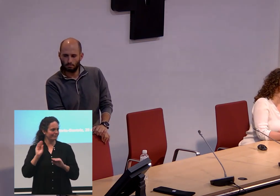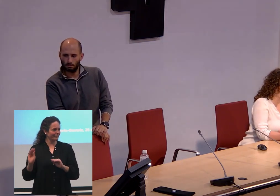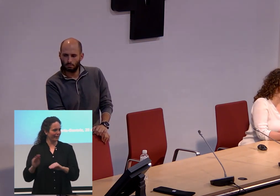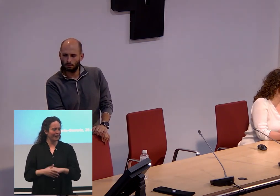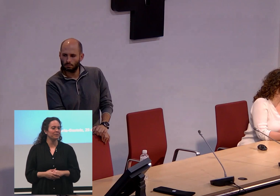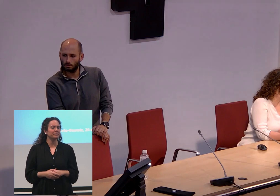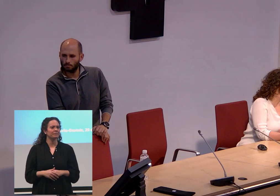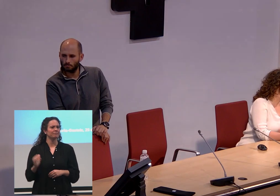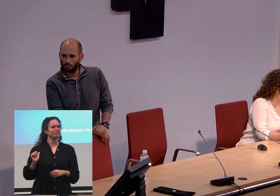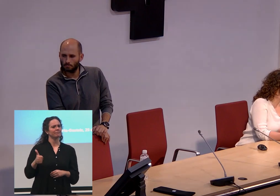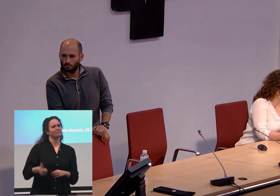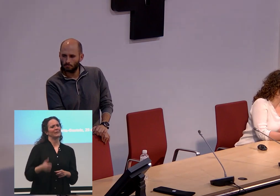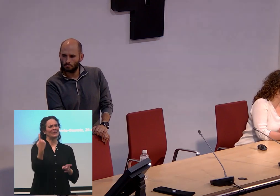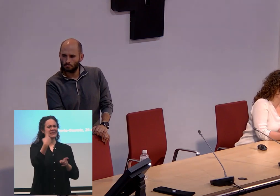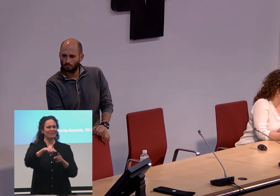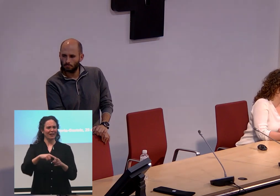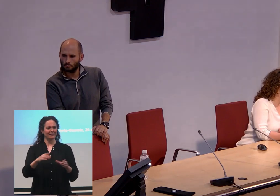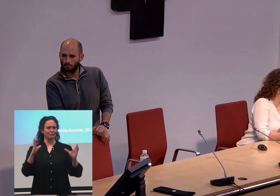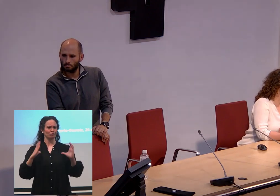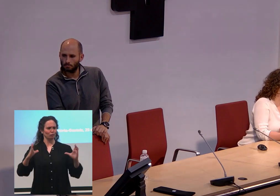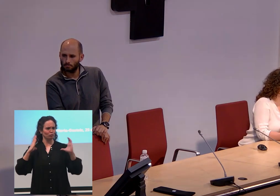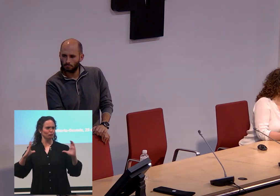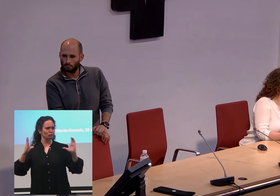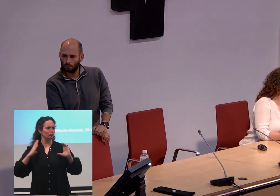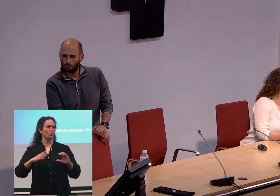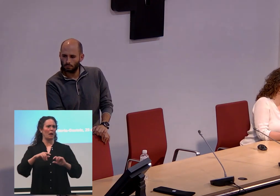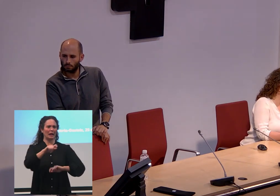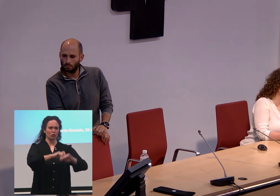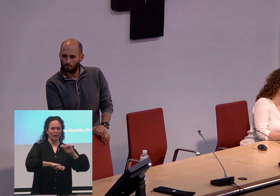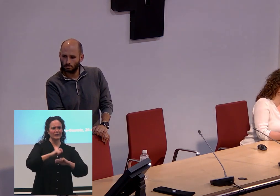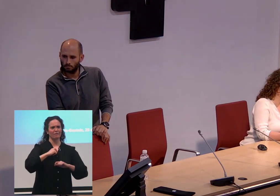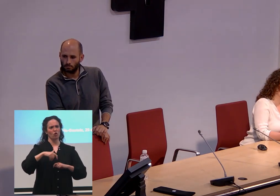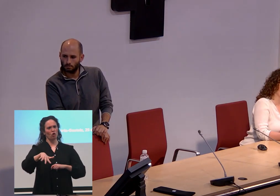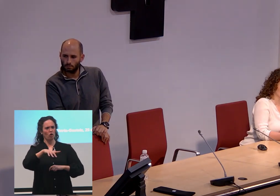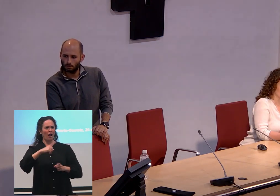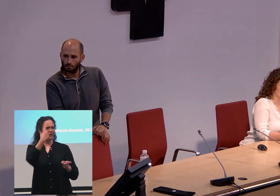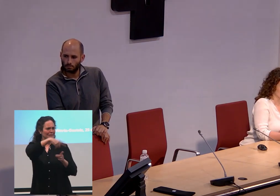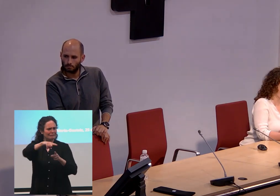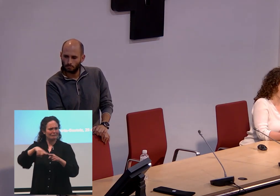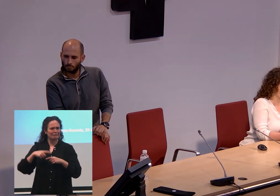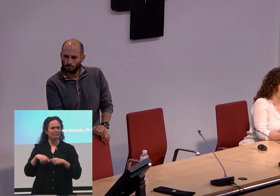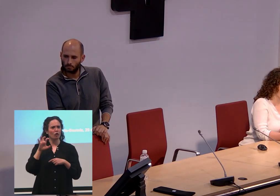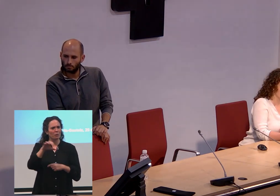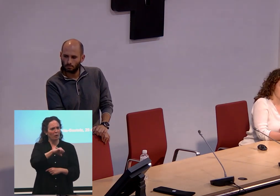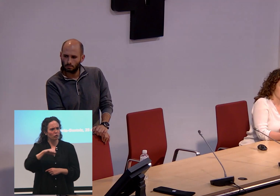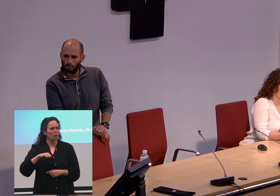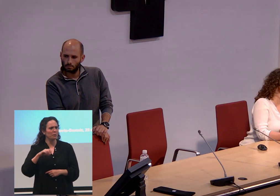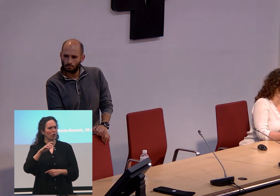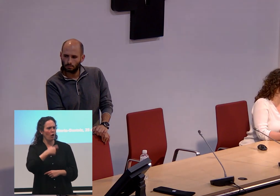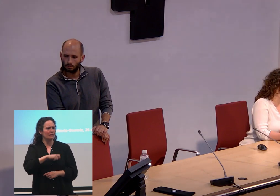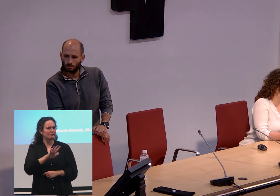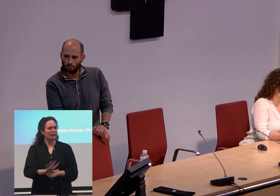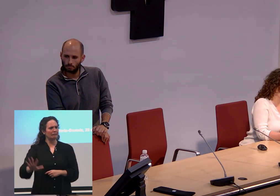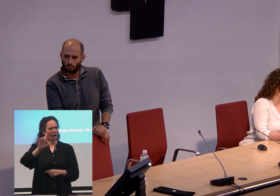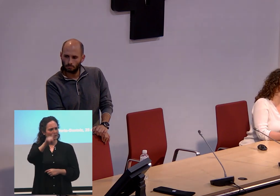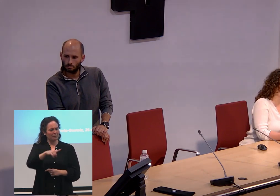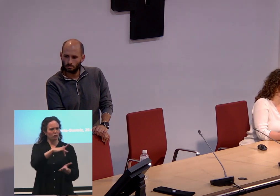Ha pasado por diferentes cargos, de nivel asociativo a nivel local, autonómico y estatal. Y desde 2018